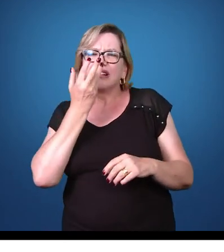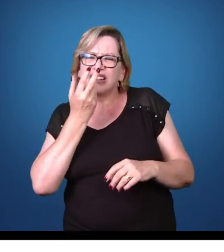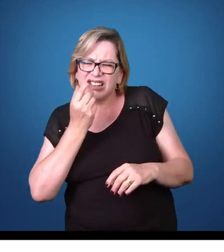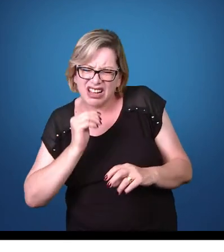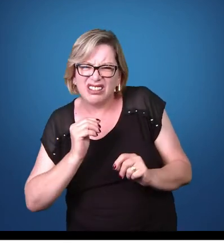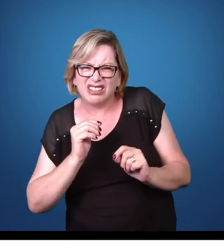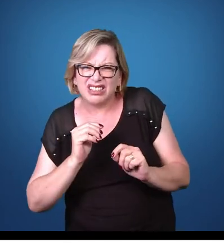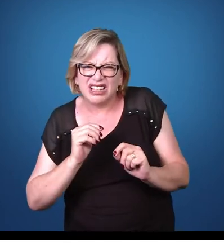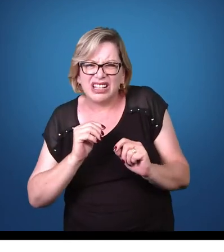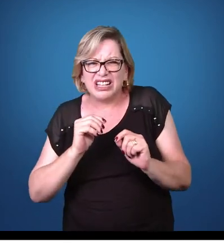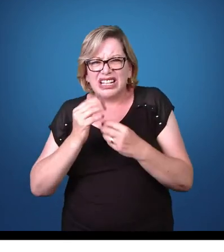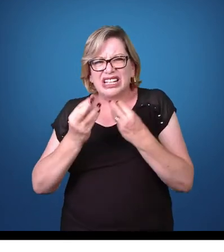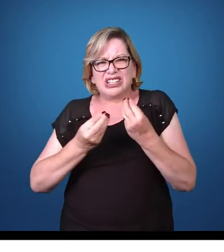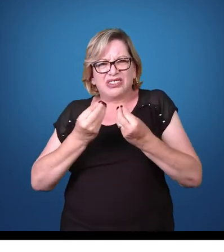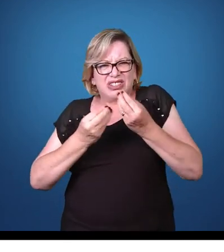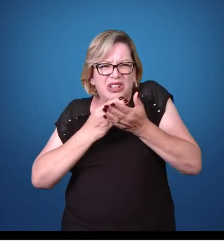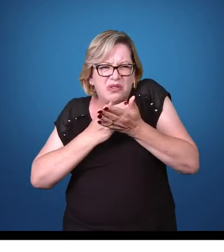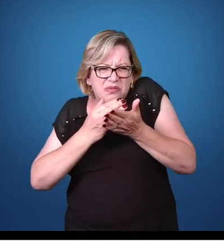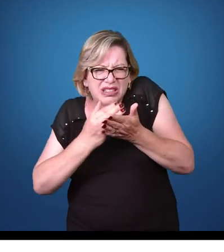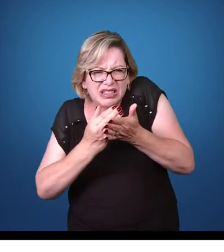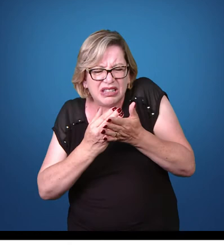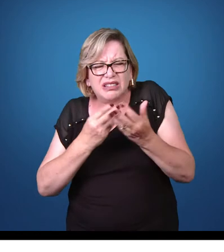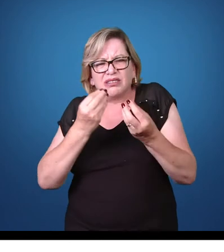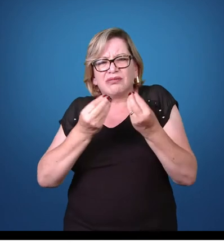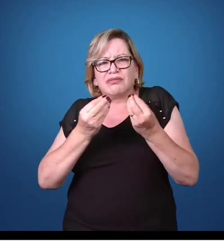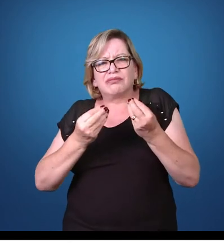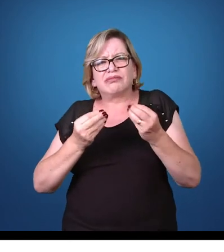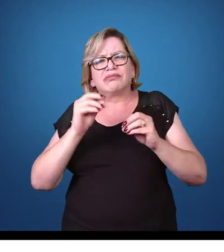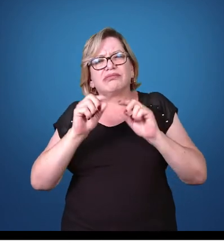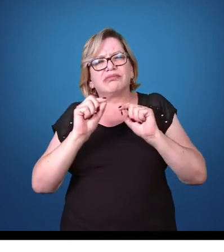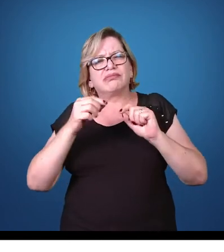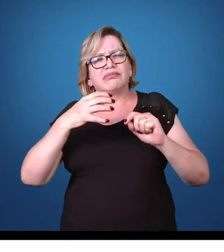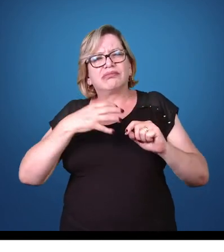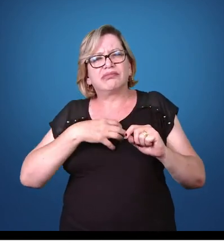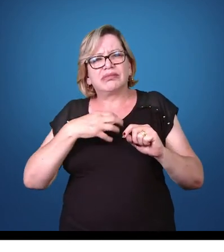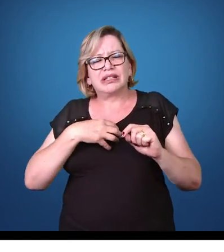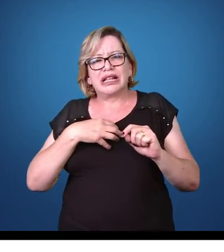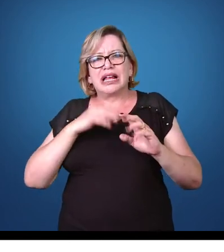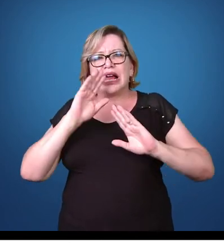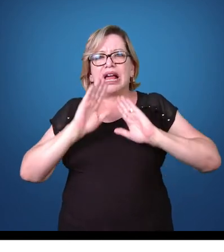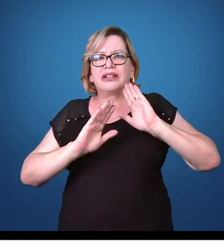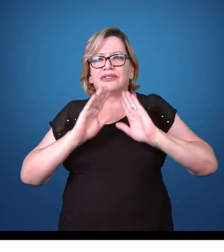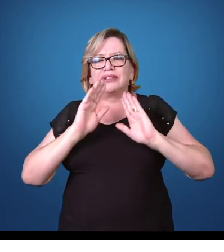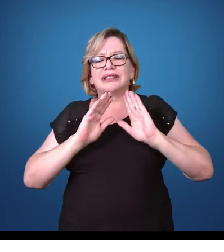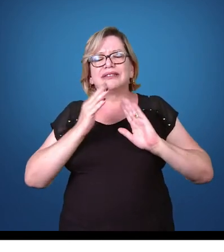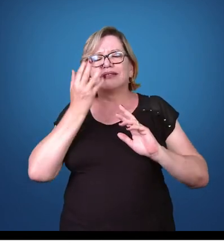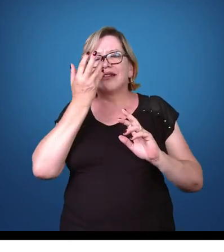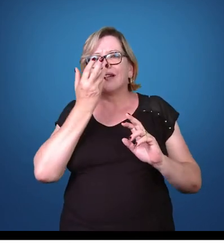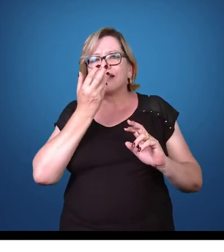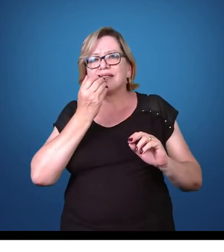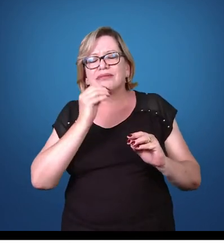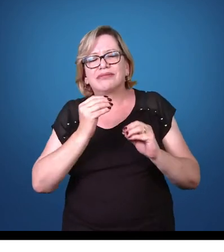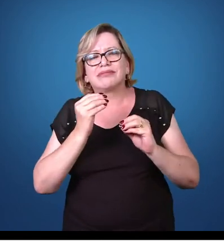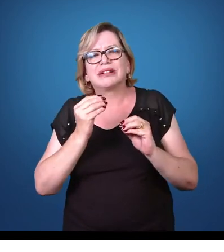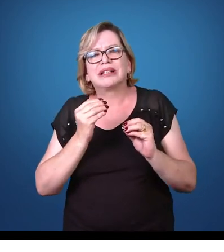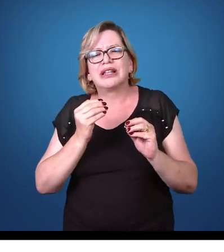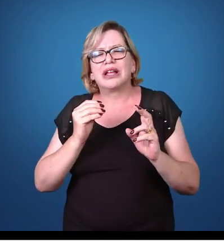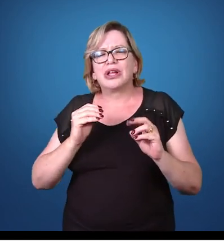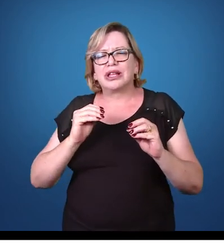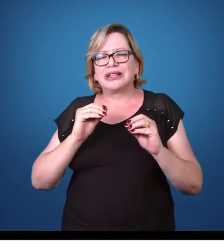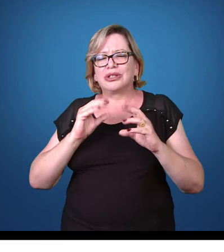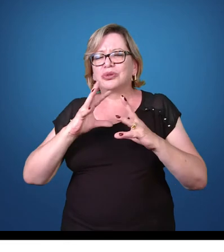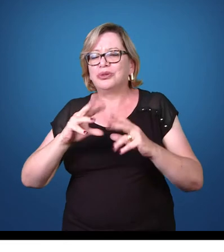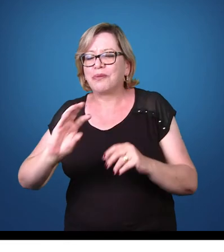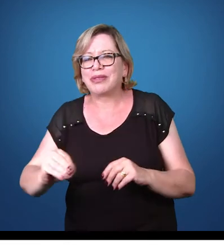nas primeiras fases da sua vida, que é o comportamento fecal-oral. É aquele comportamento da criança de tudo